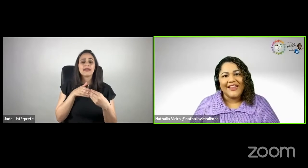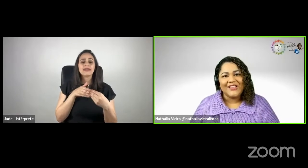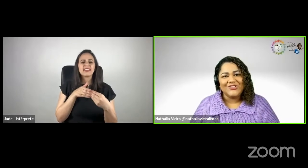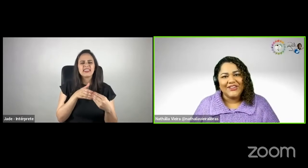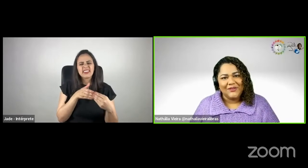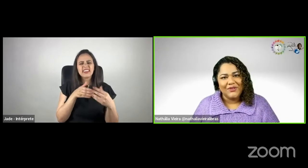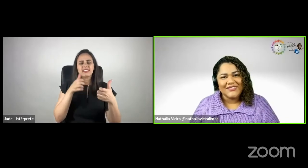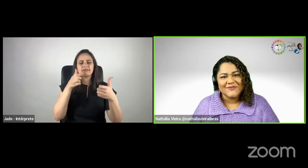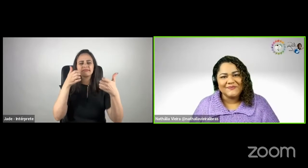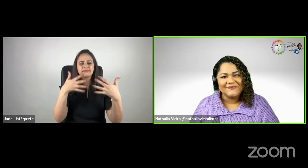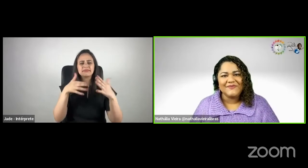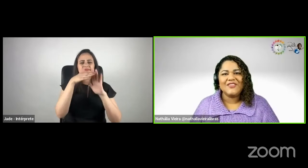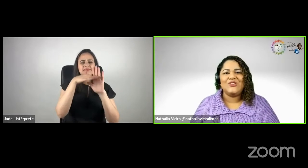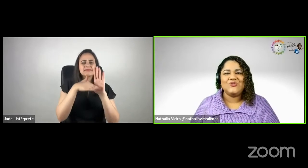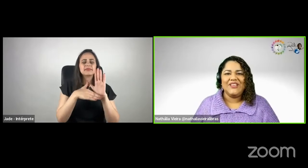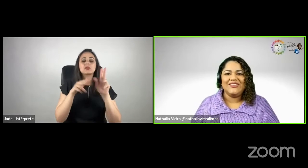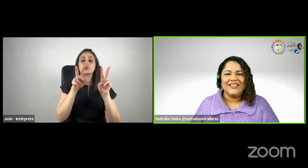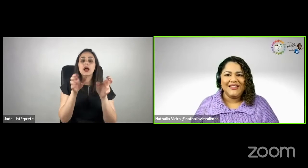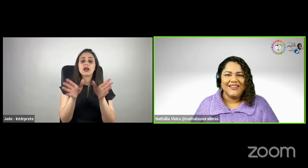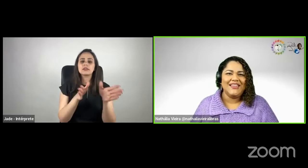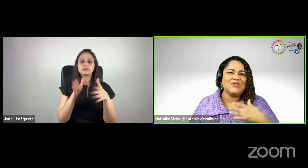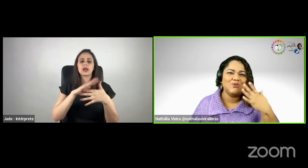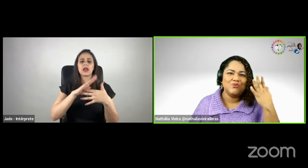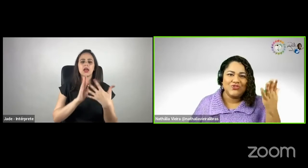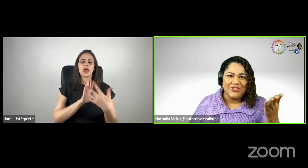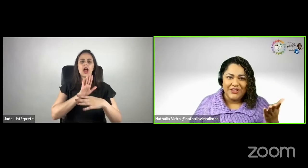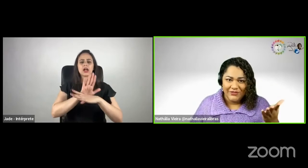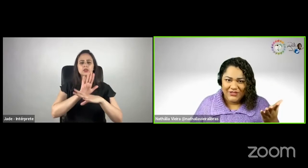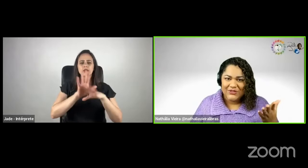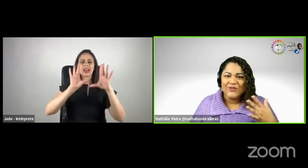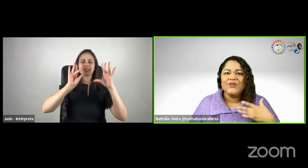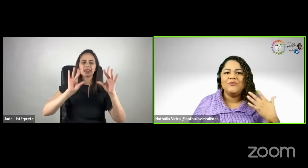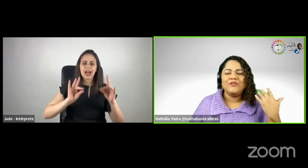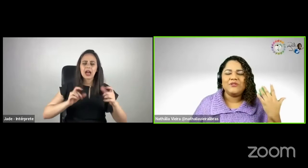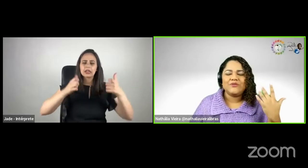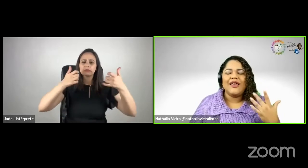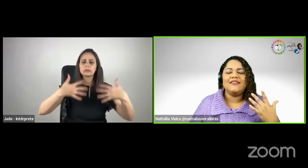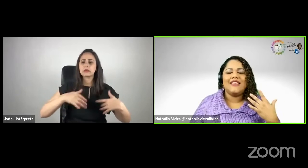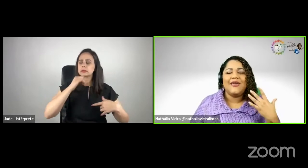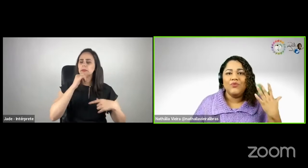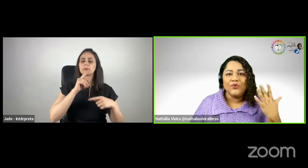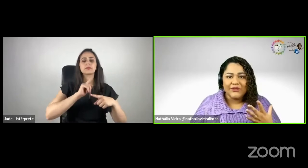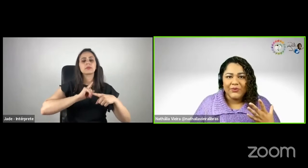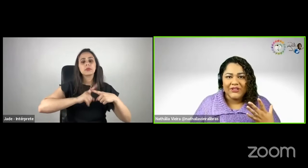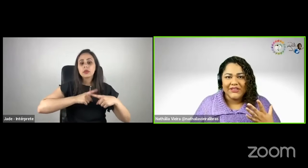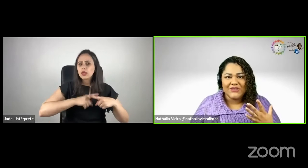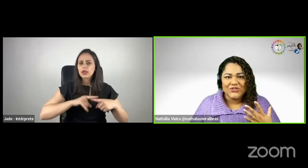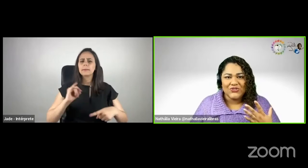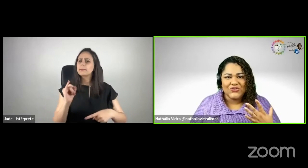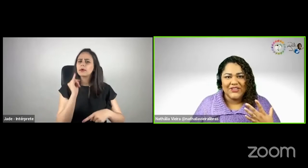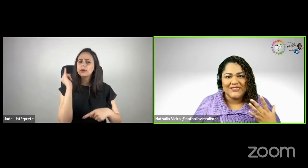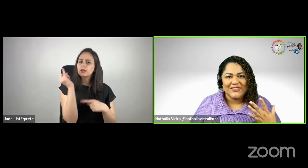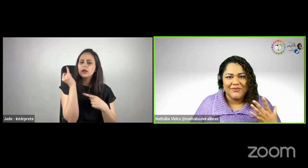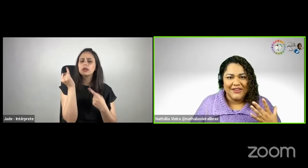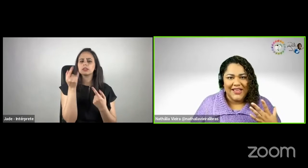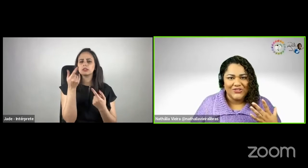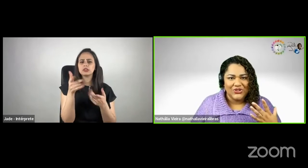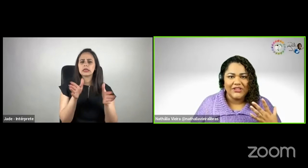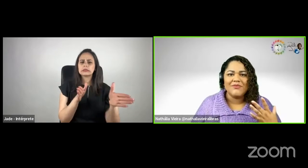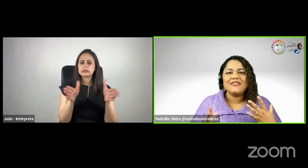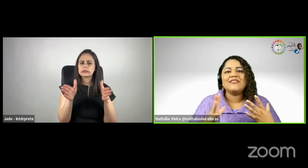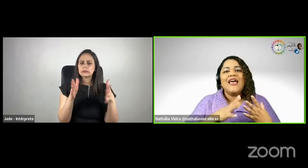Acessibilidade em Libras. Te ajuda a entender desde os motivos, pelos quais é muito importante a gente ter